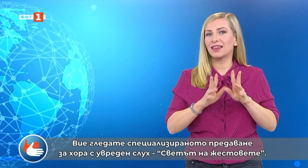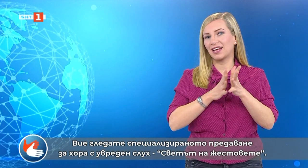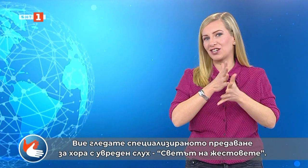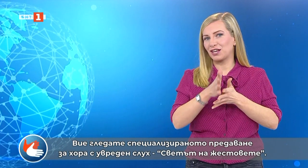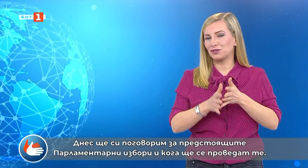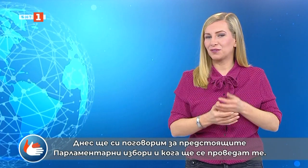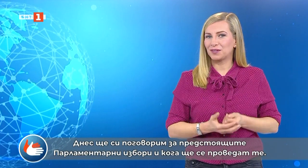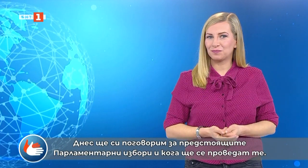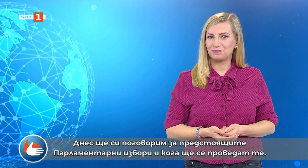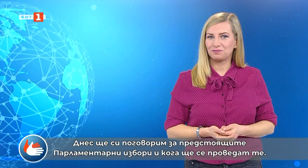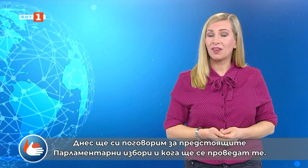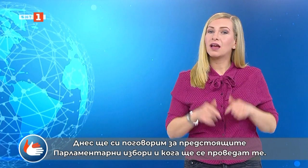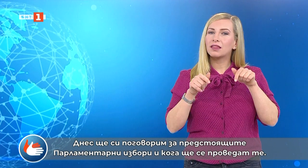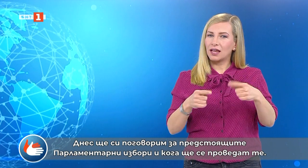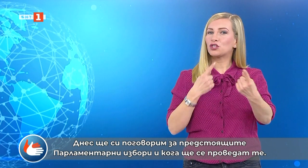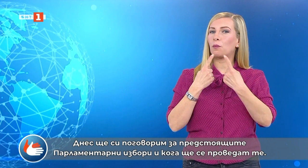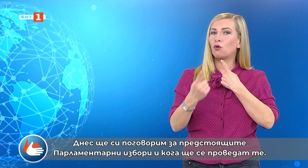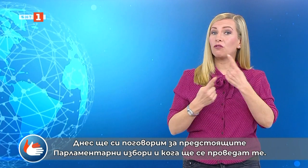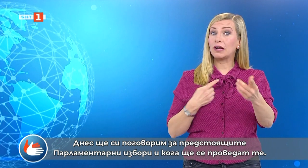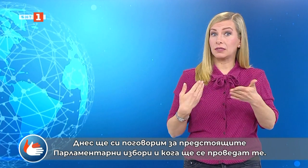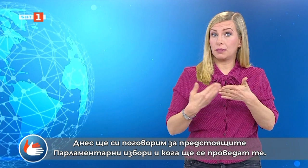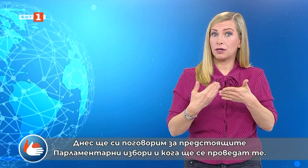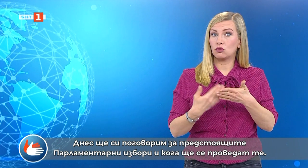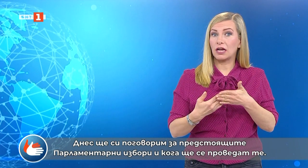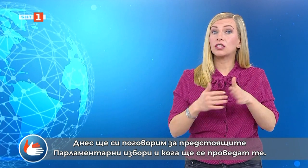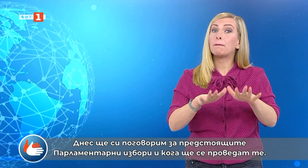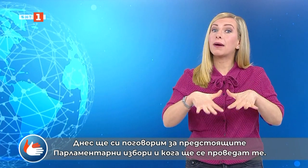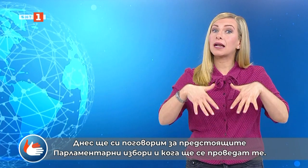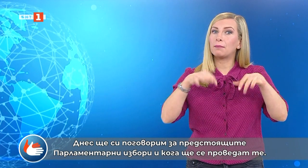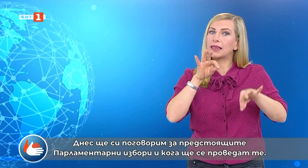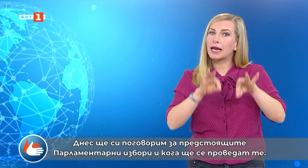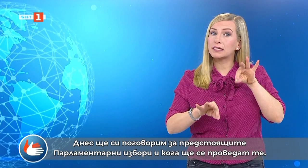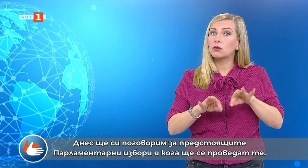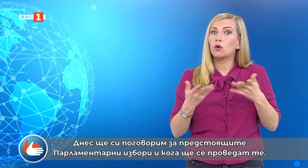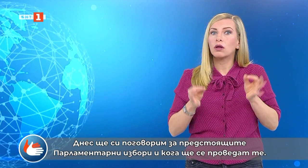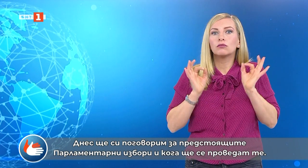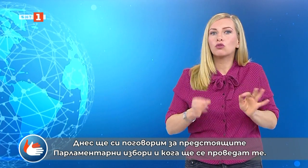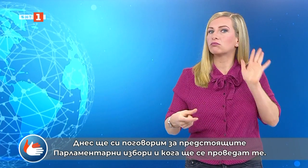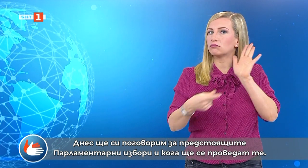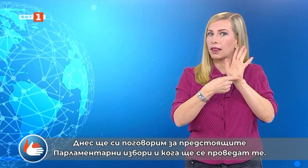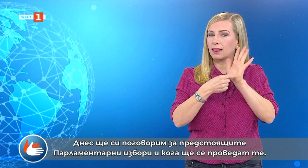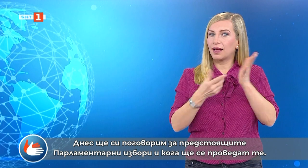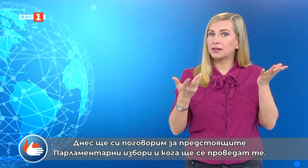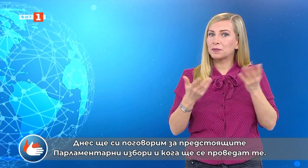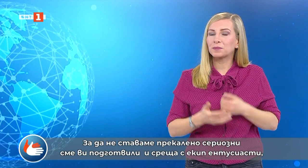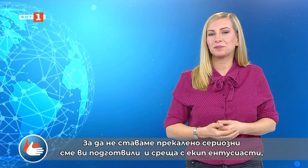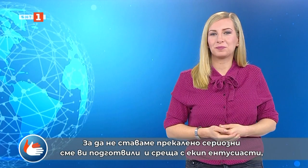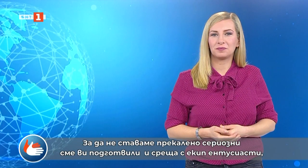Днес ще си поговорим за предстоящите парламентарни избори и кога ще се проведат те. А за да не